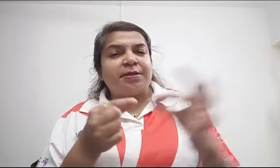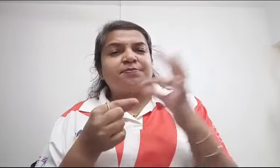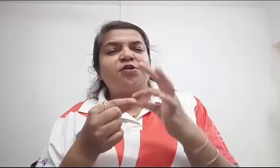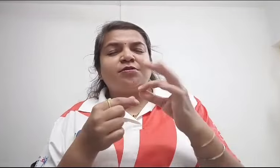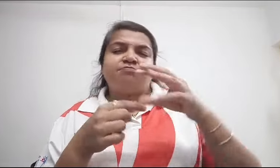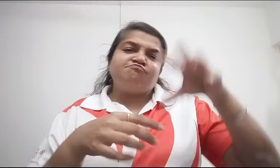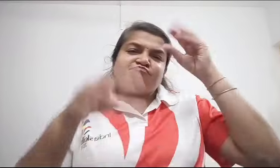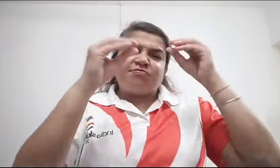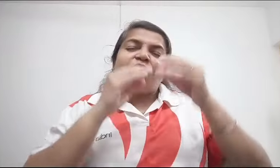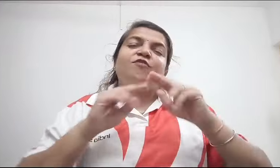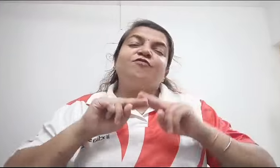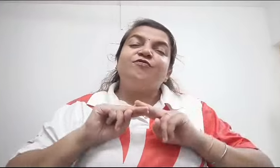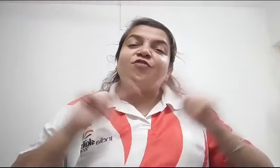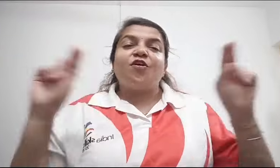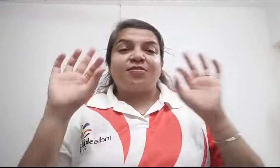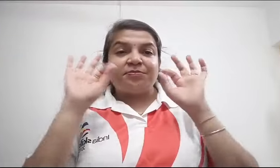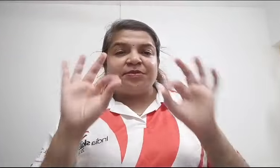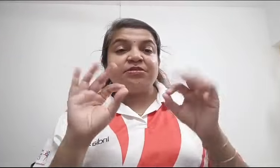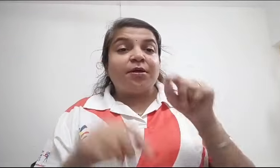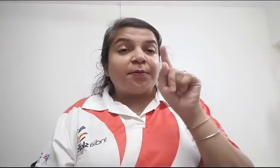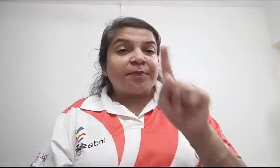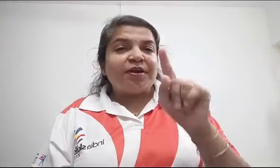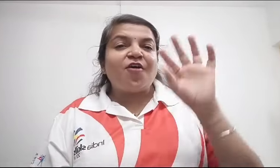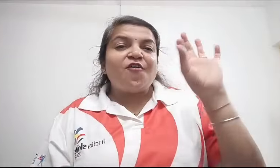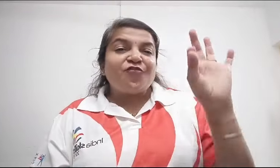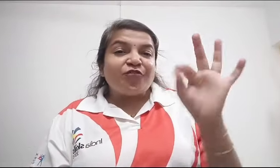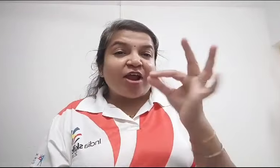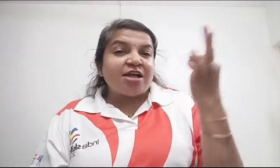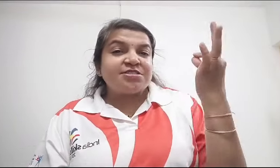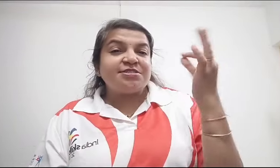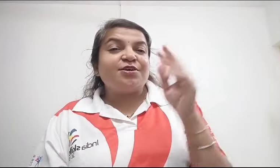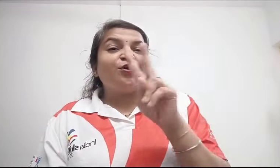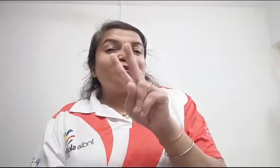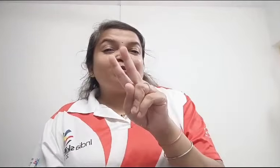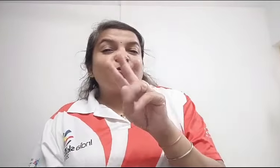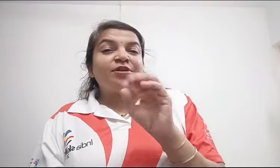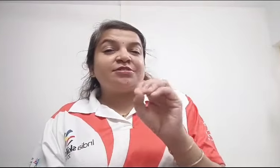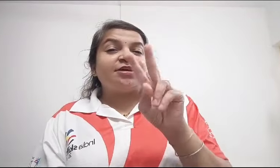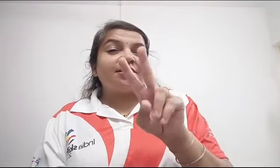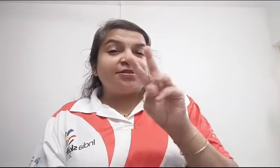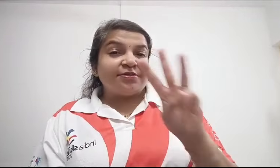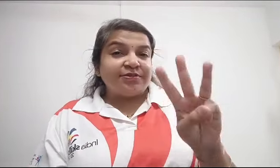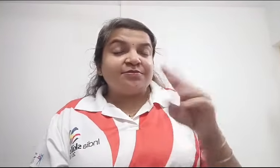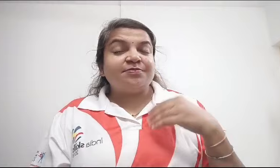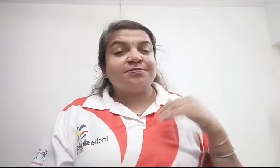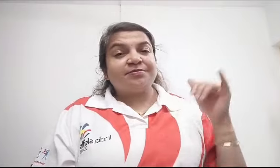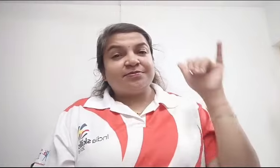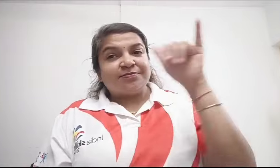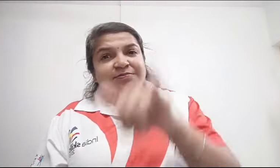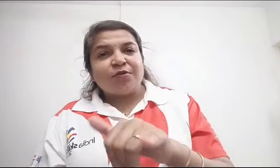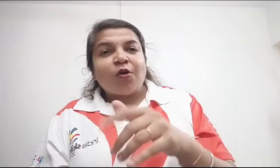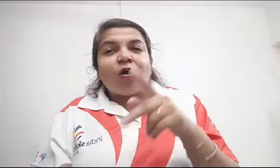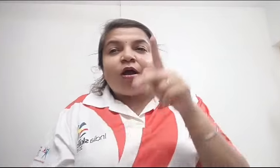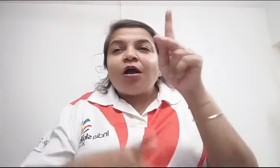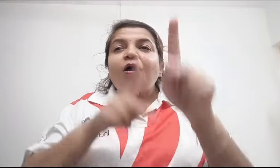मैंने चून लिया, और उसमें मैंने गोल मेडल हासिल किया, और मैं France